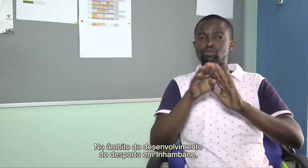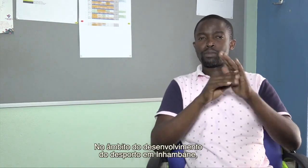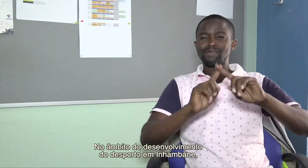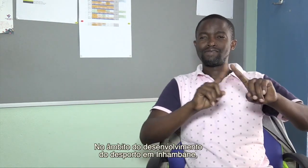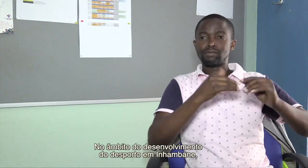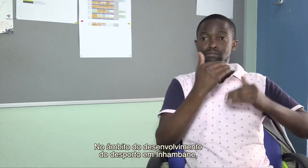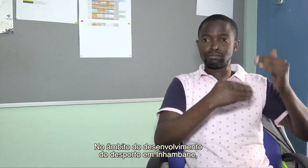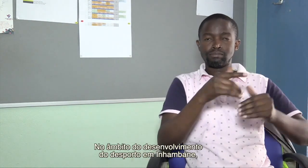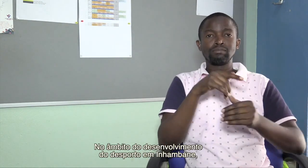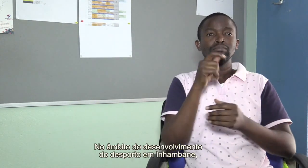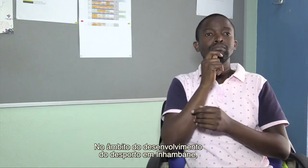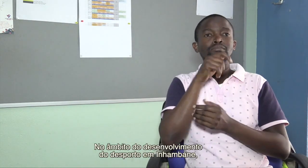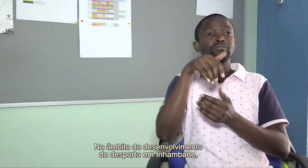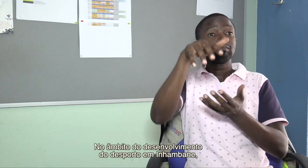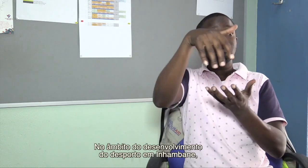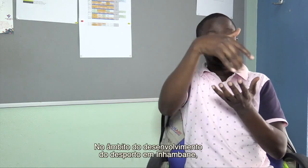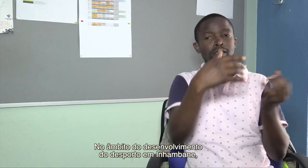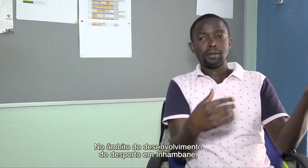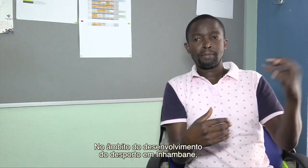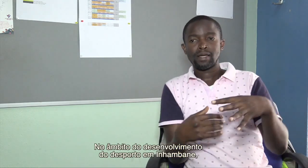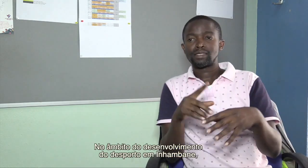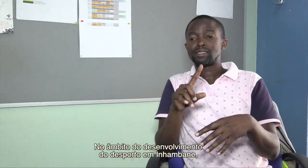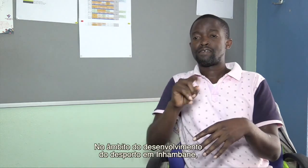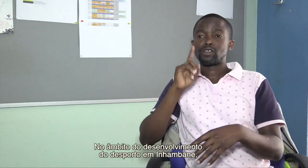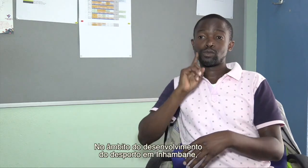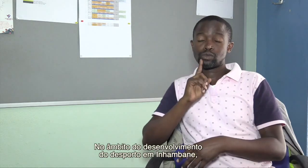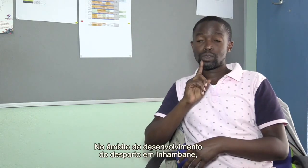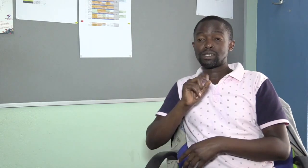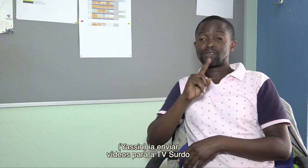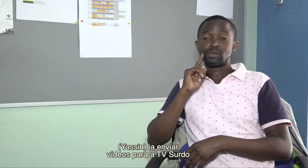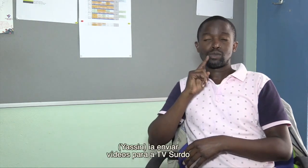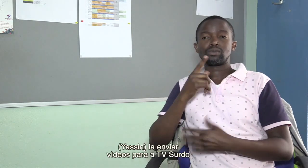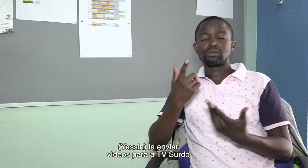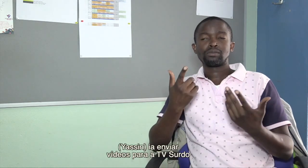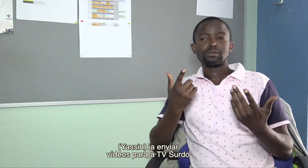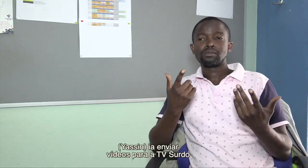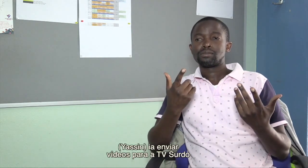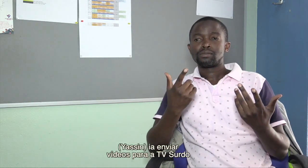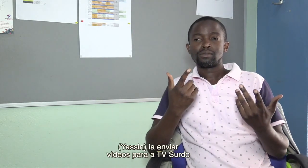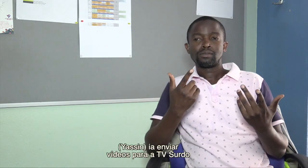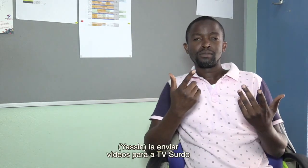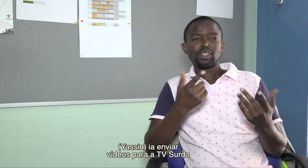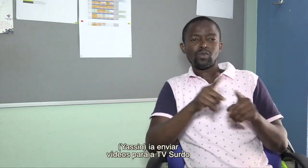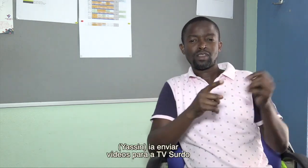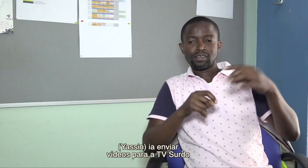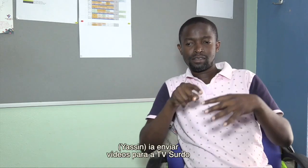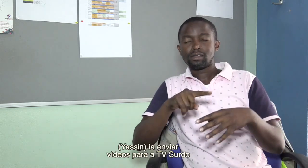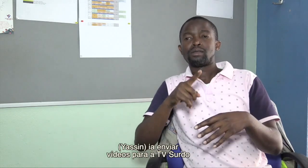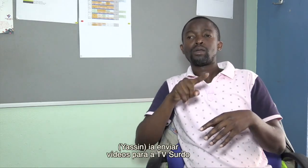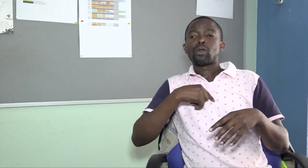A questão do desenvolvimento do desporto. Então ia enviar alguns vídeos para a TV Surdo.